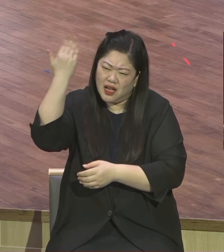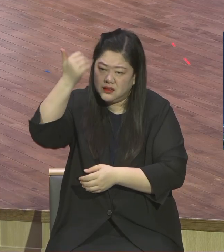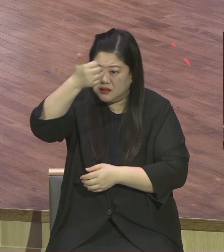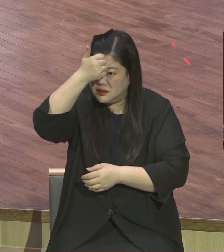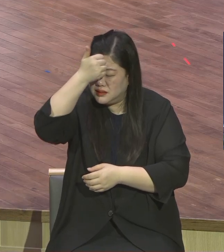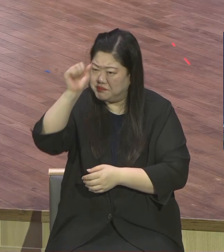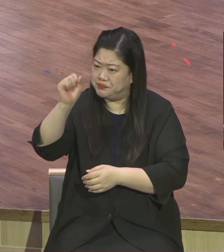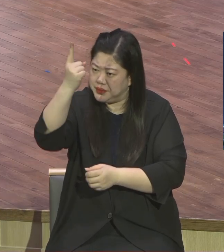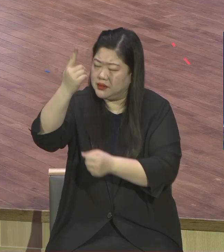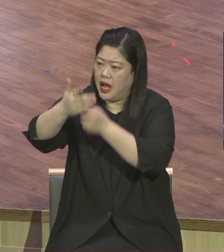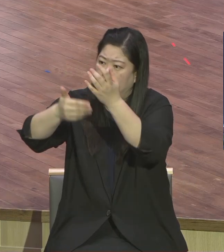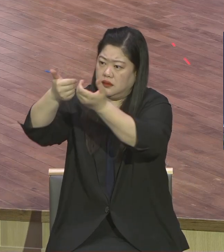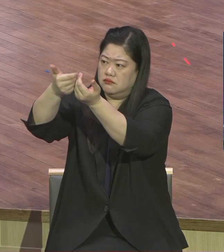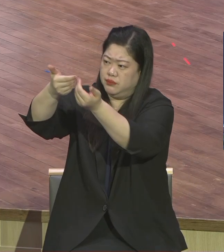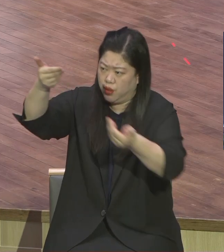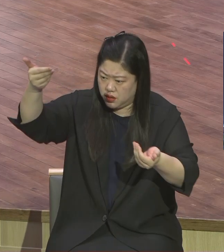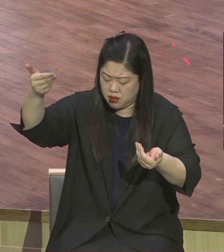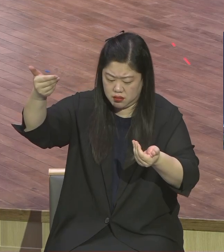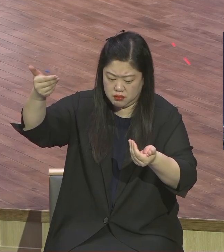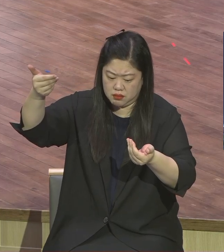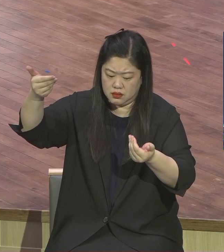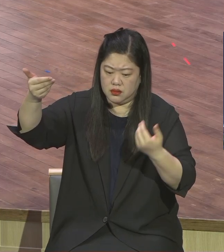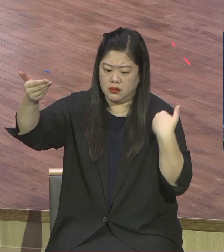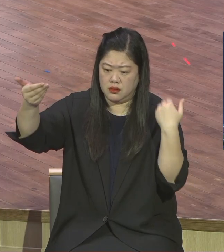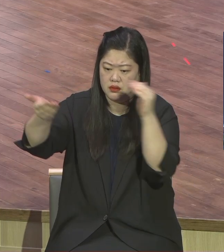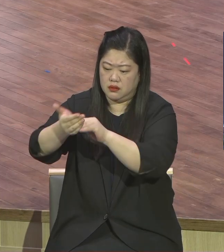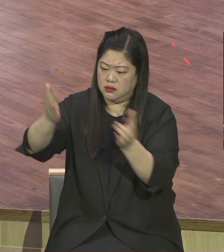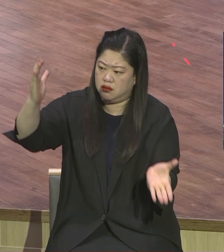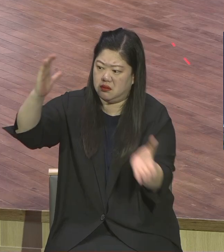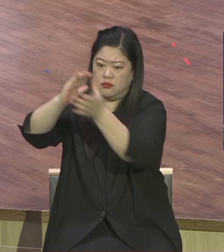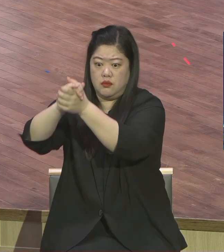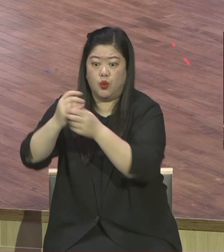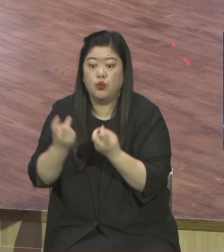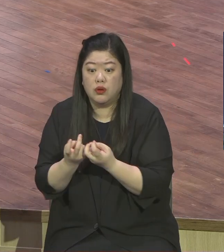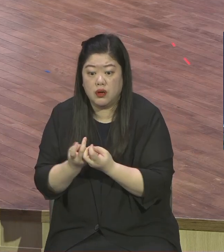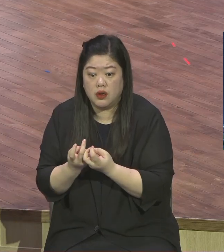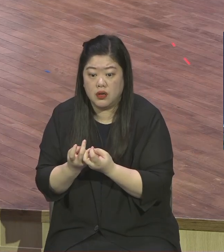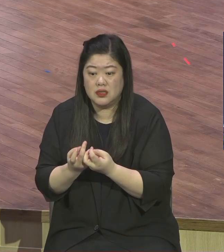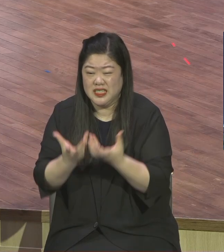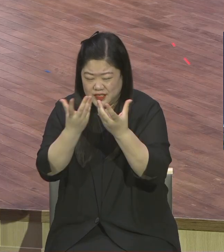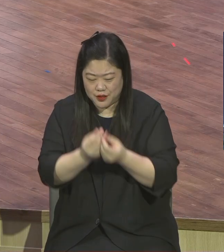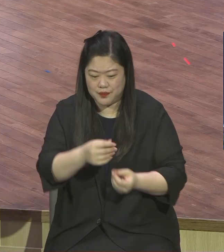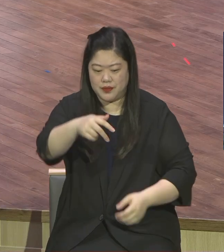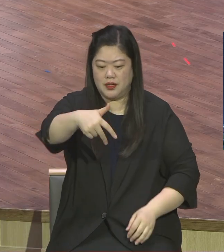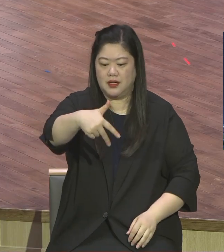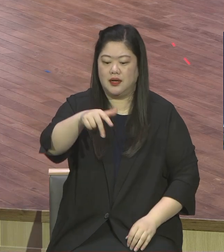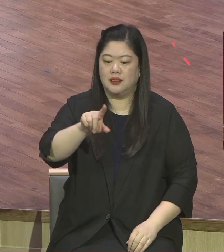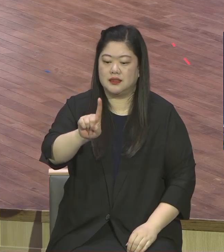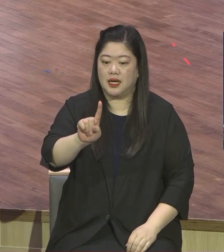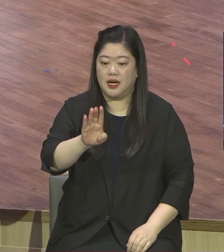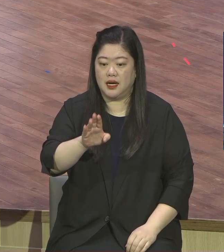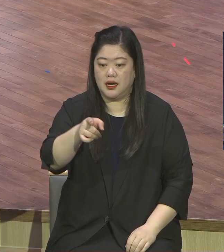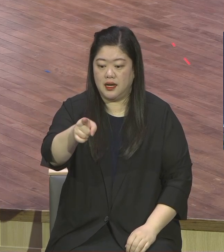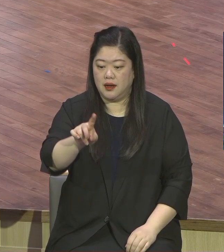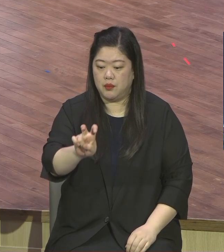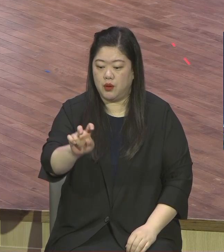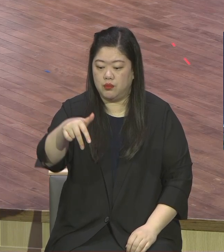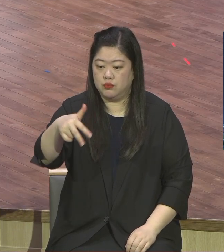원죄 해결되느냐 잡음죄는요 예수 믿고 나도 또 죄죠 똑같아요 그게 그거예요 그런데